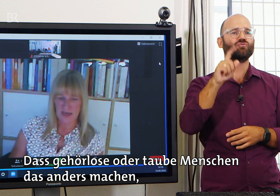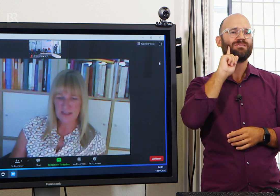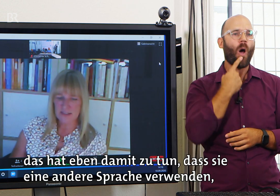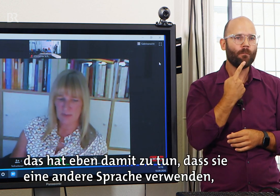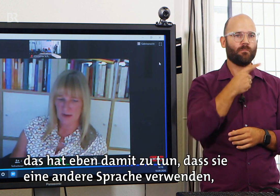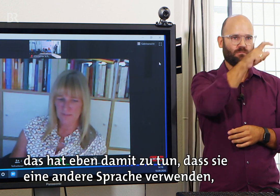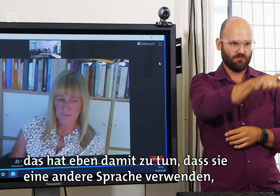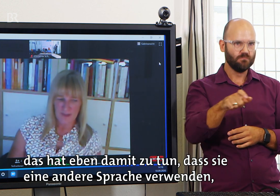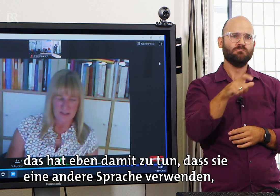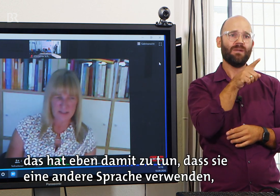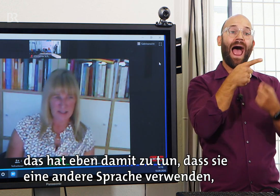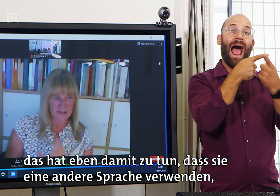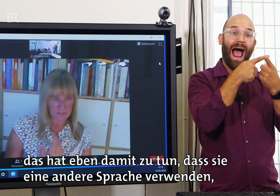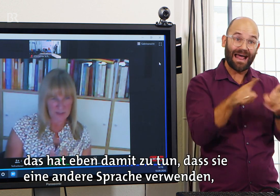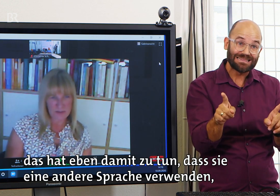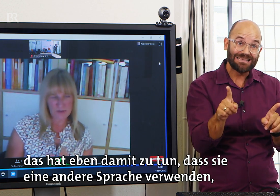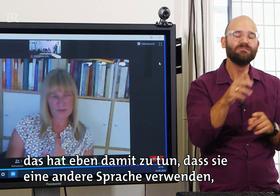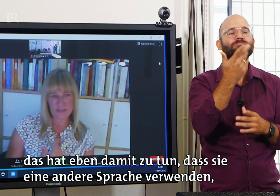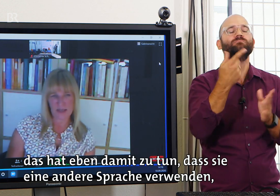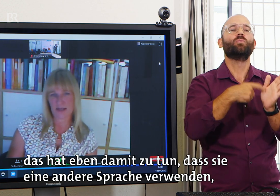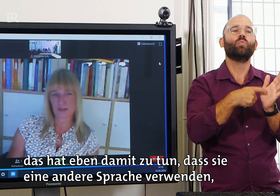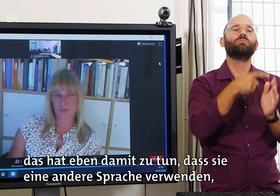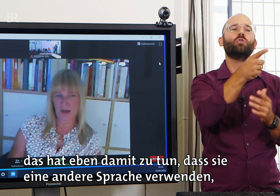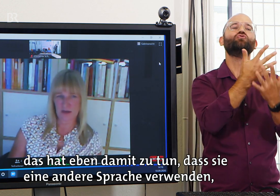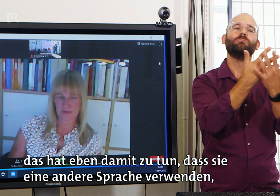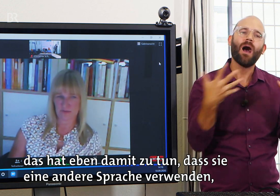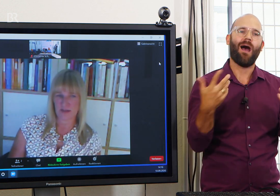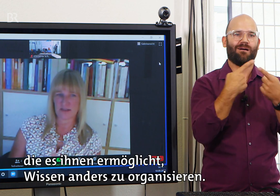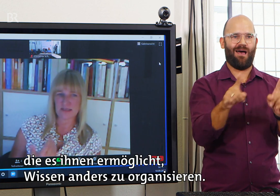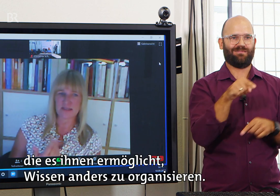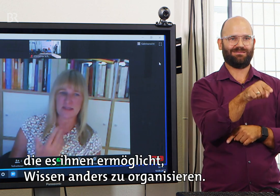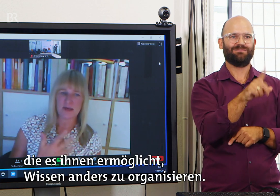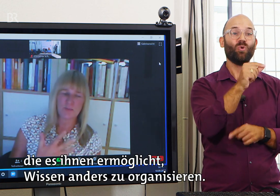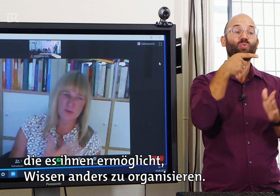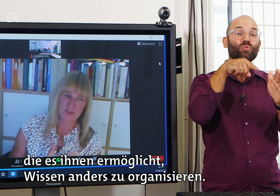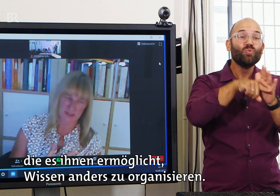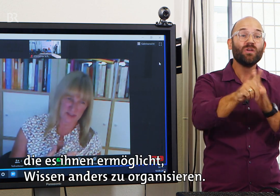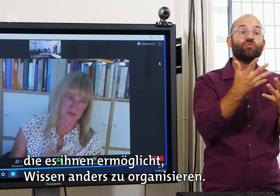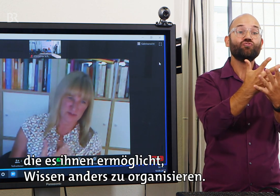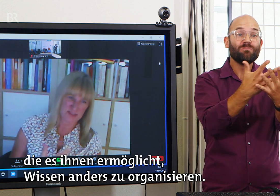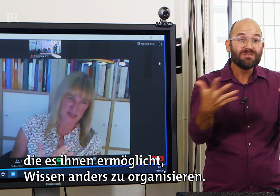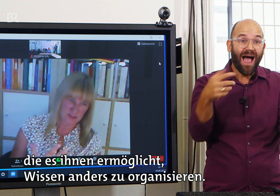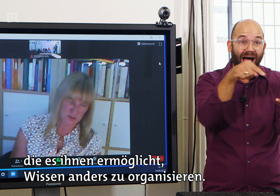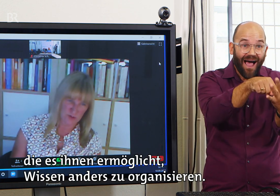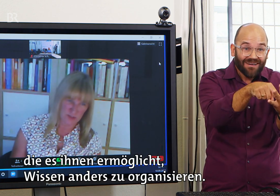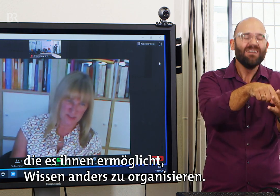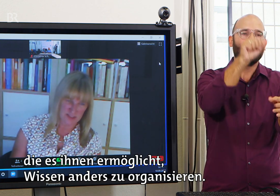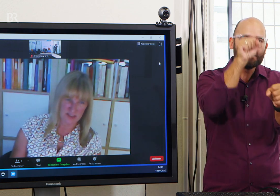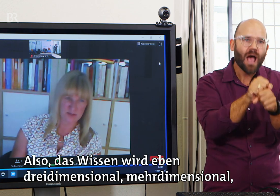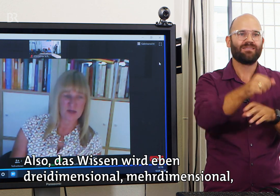anders machen, das hat eben damit zu tun, dass sie eine andere Sprache verwenden, die es ihnen ermöglicht, Wissen anders zu organisieren. Also